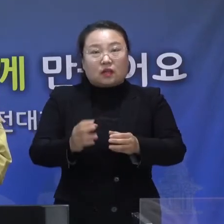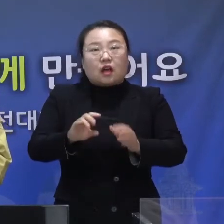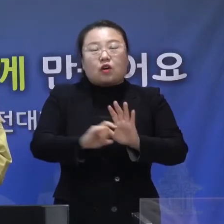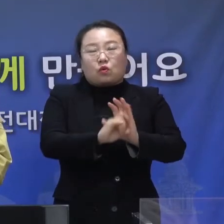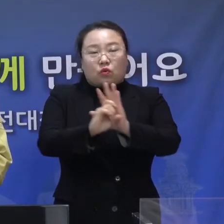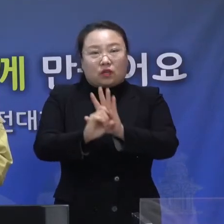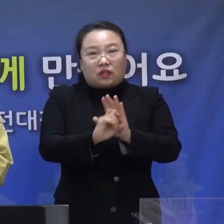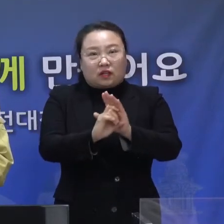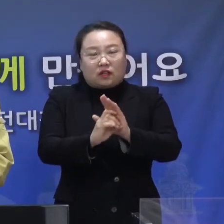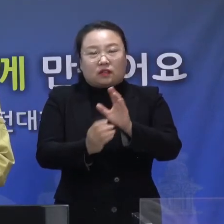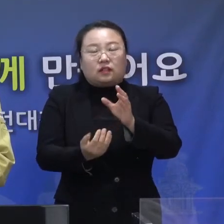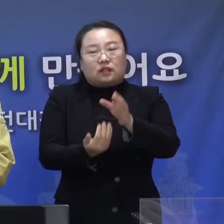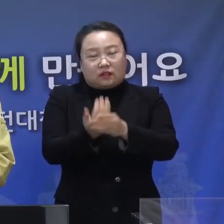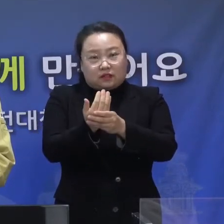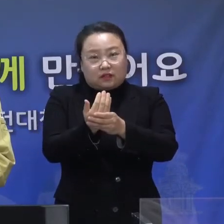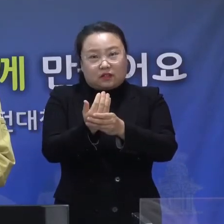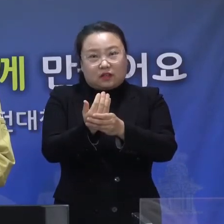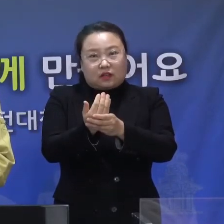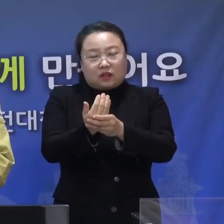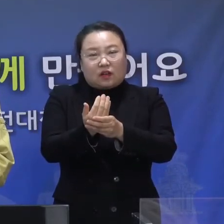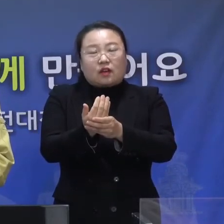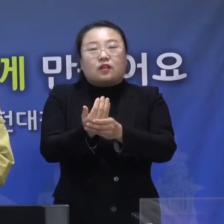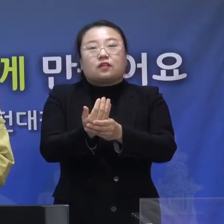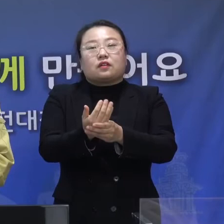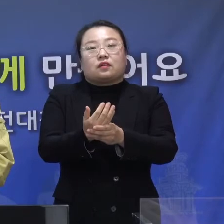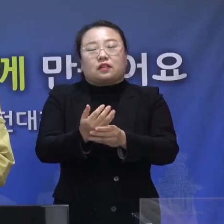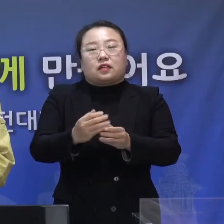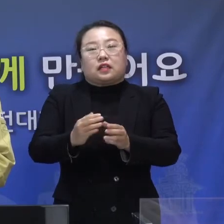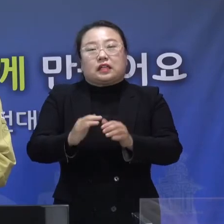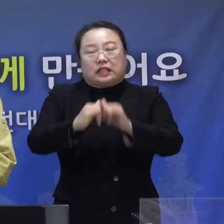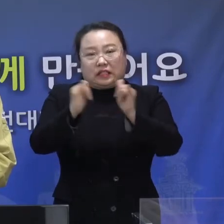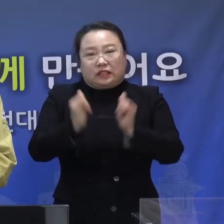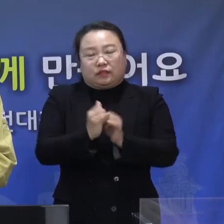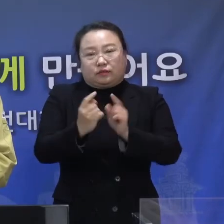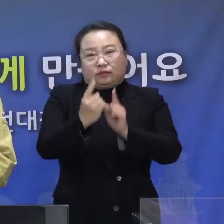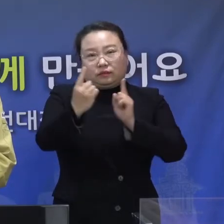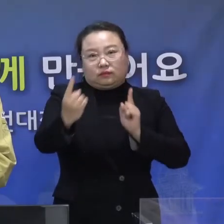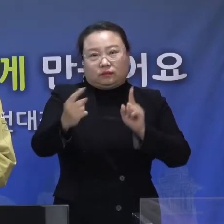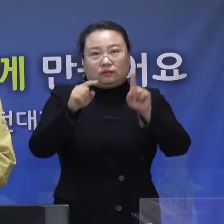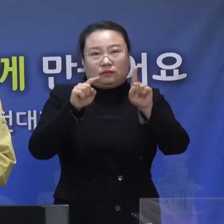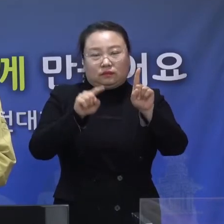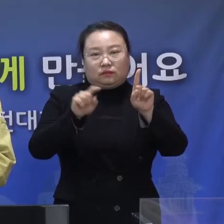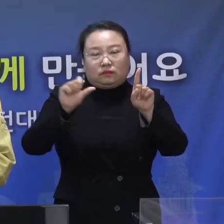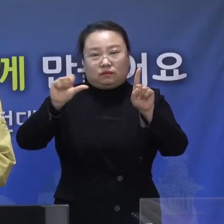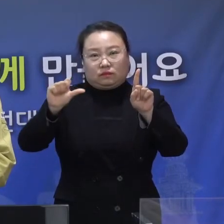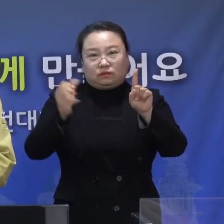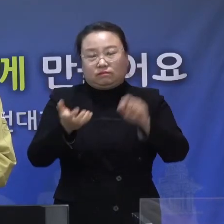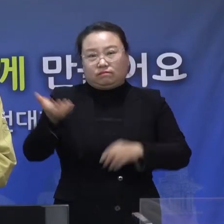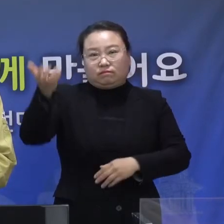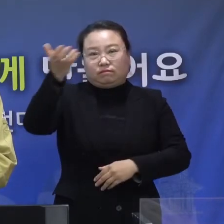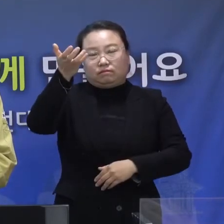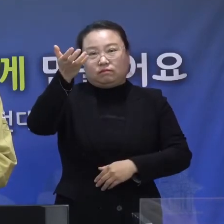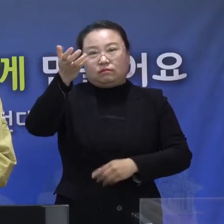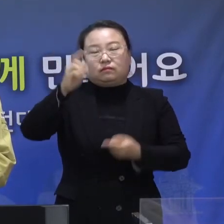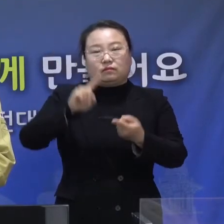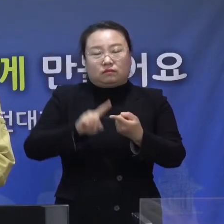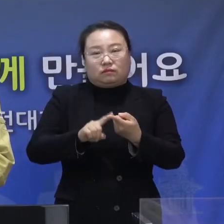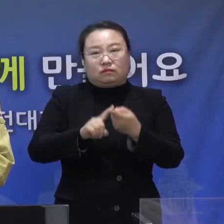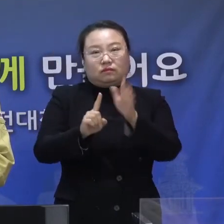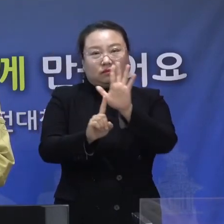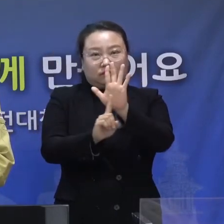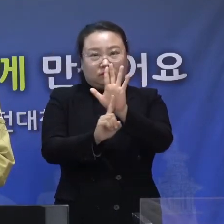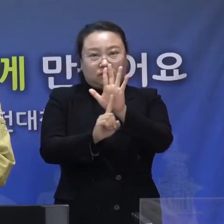확진자 발생에 따른 사회적 거리두기 1.5단계 상향 조치에 대한